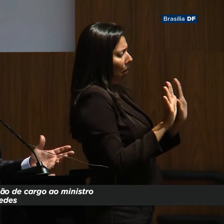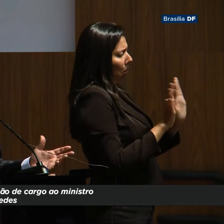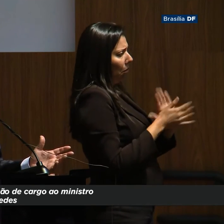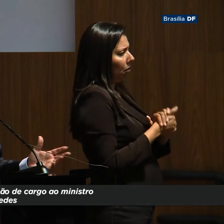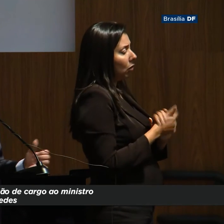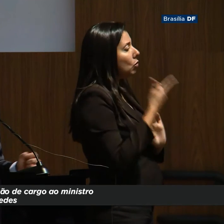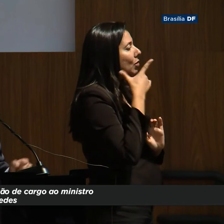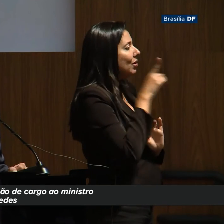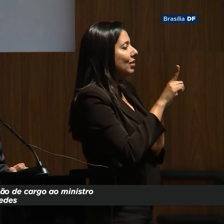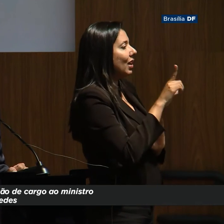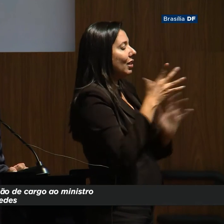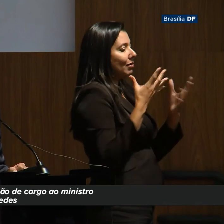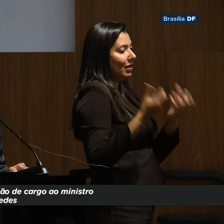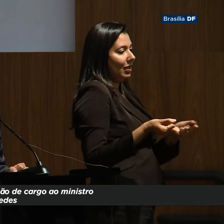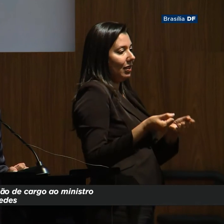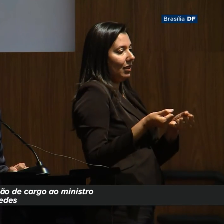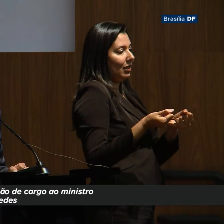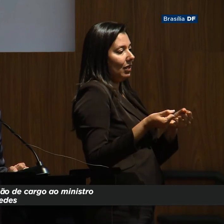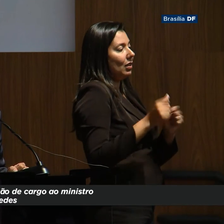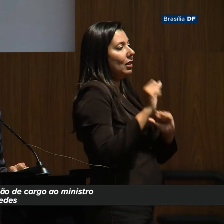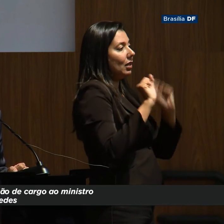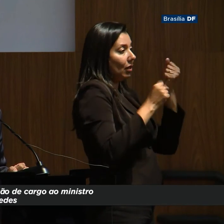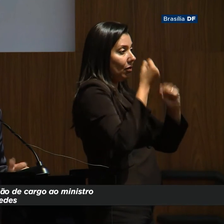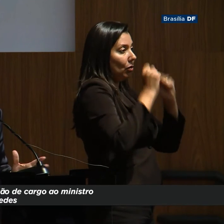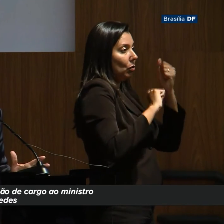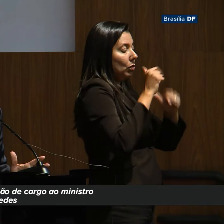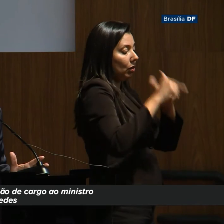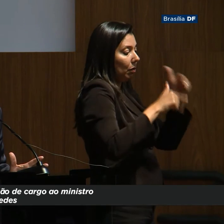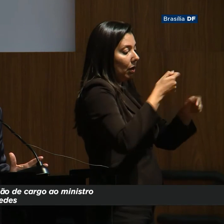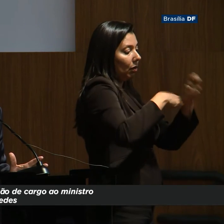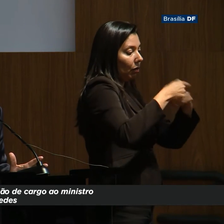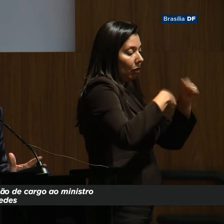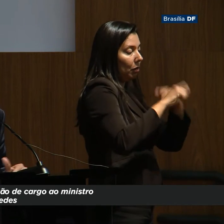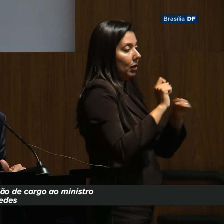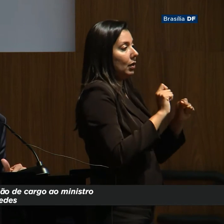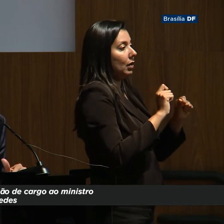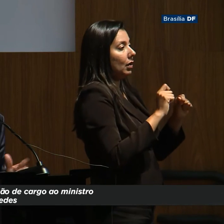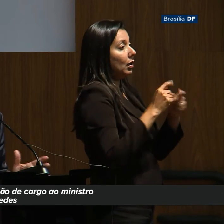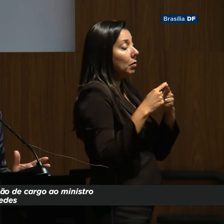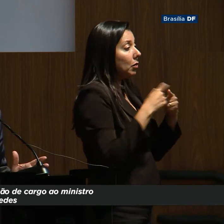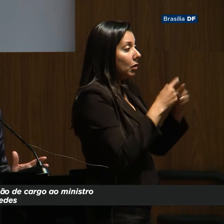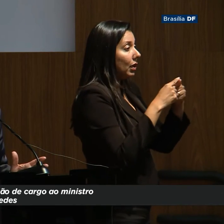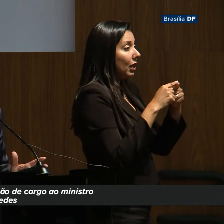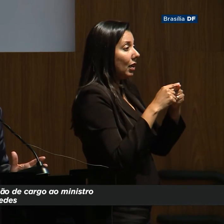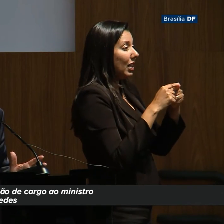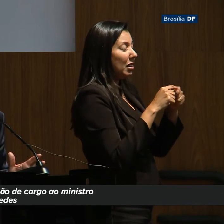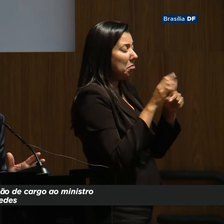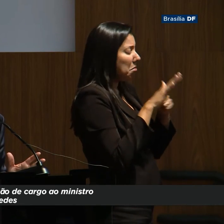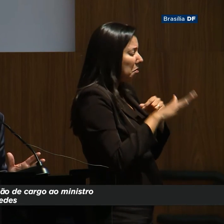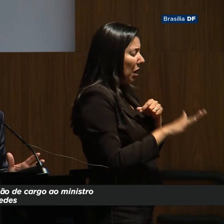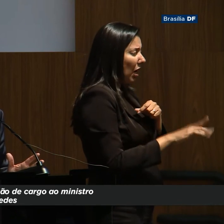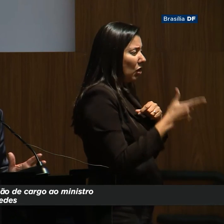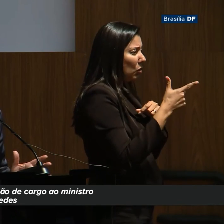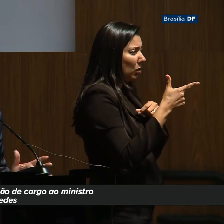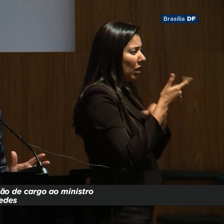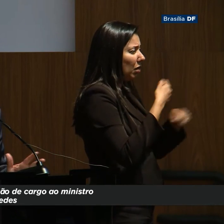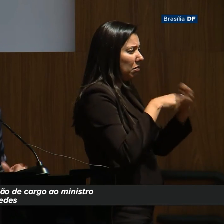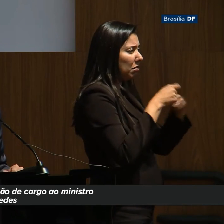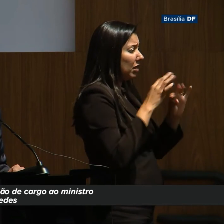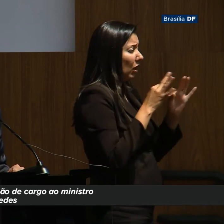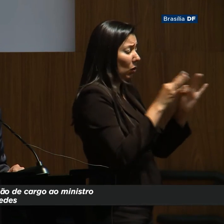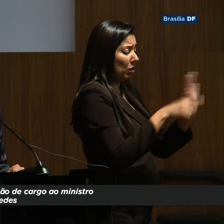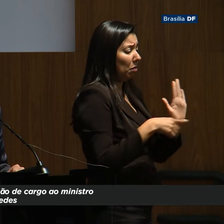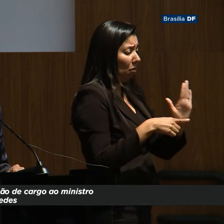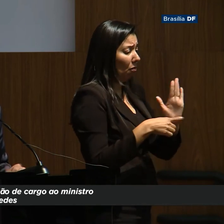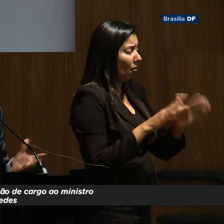pessoal que não consegue ser absorvido na indústria, na economia formal, a produtividade é baixa, não tem capital nem tecnologia